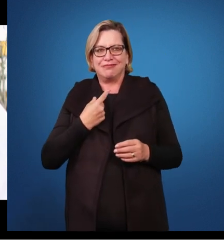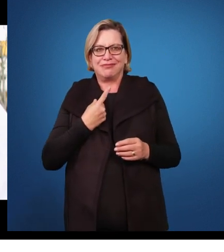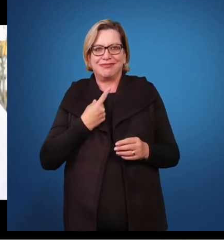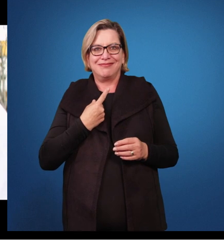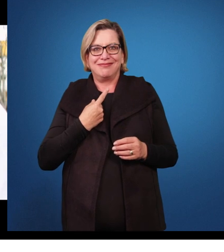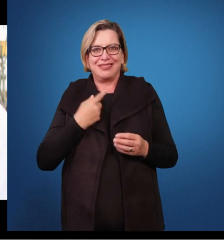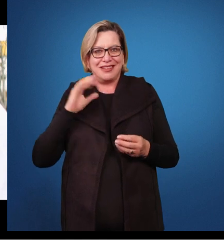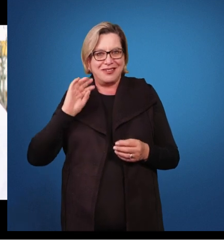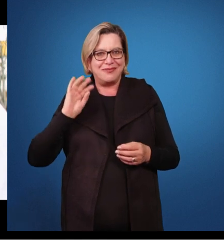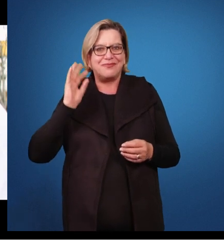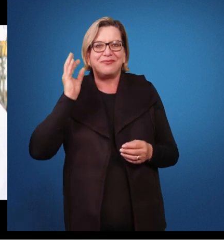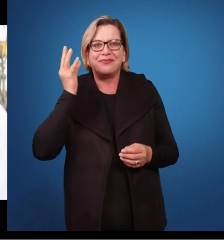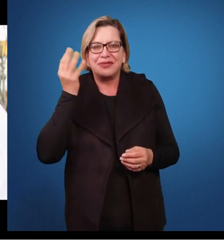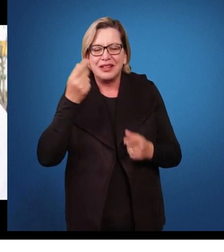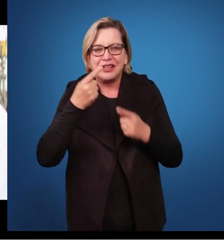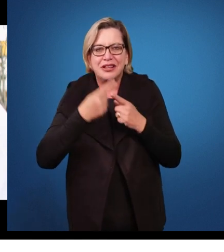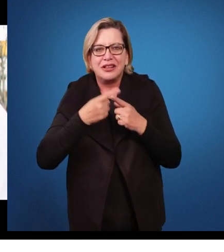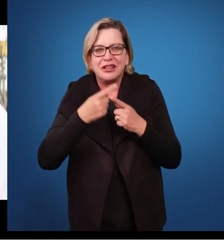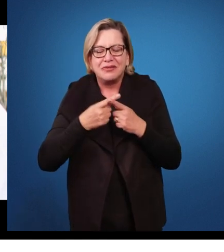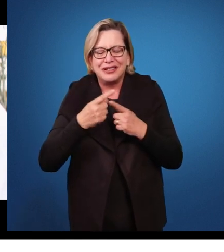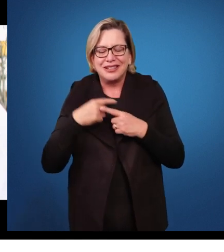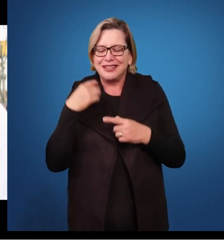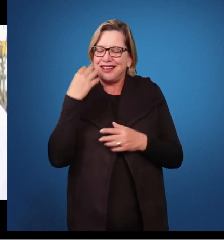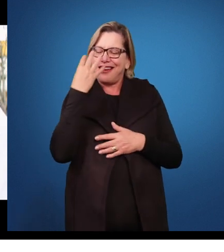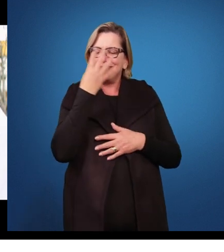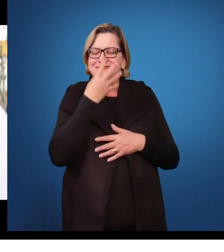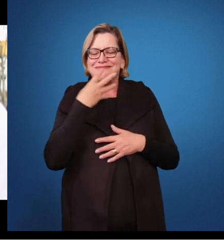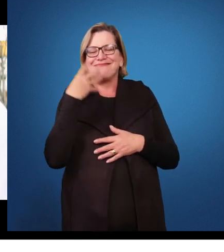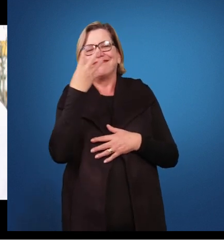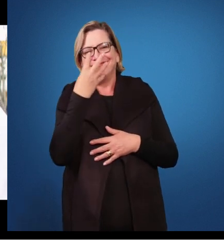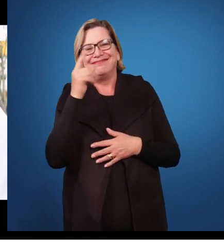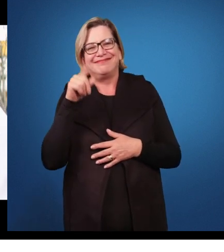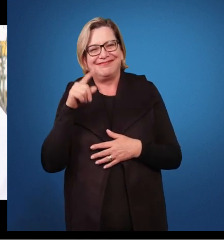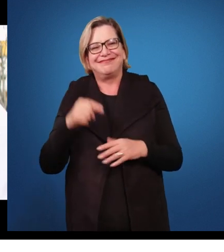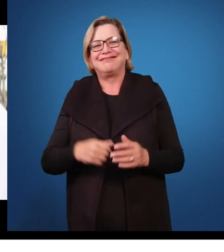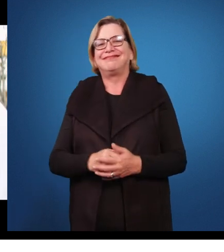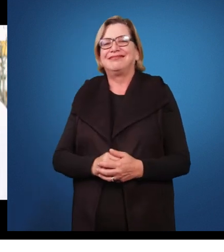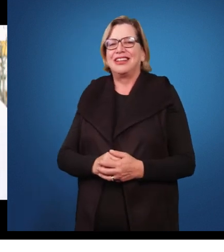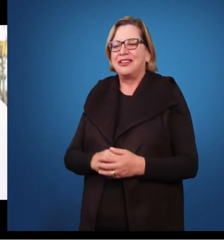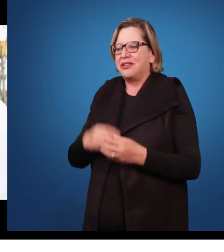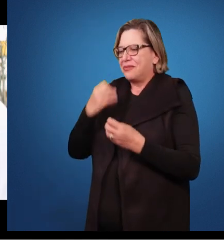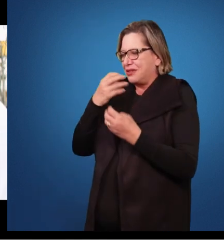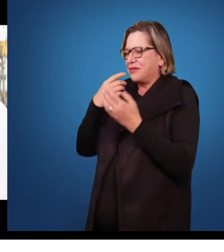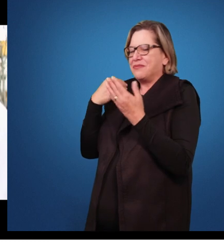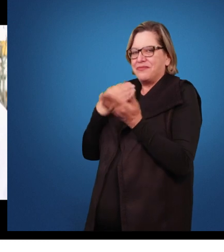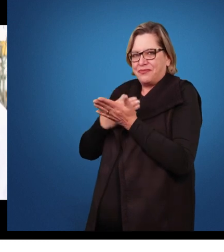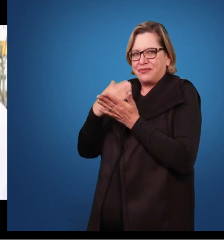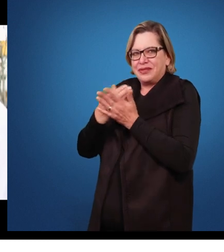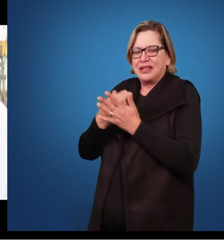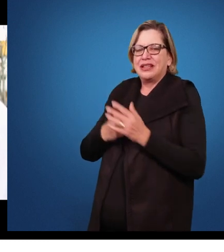porque é uma área apaixonante. Muito bem. Então, vamos começar por aquele